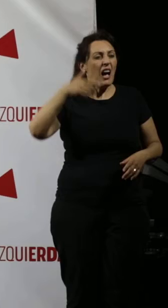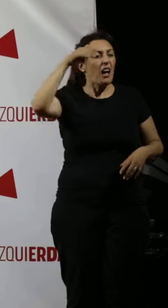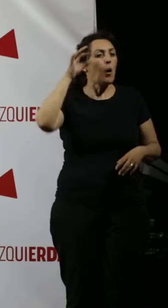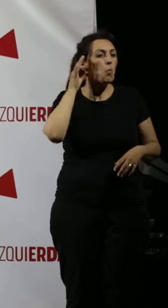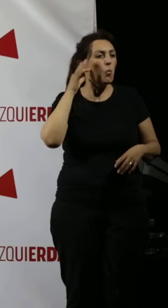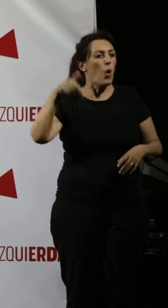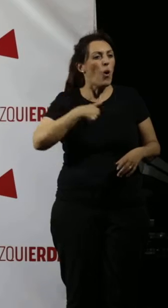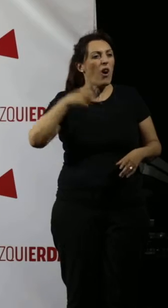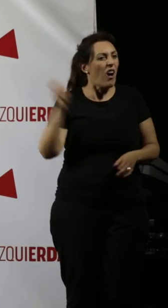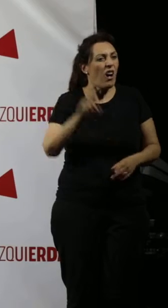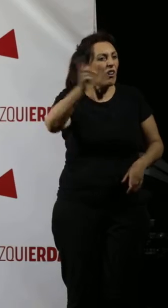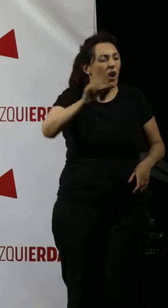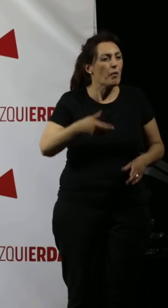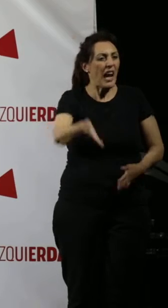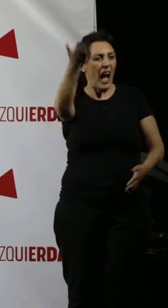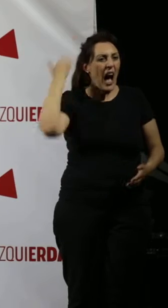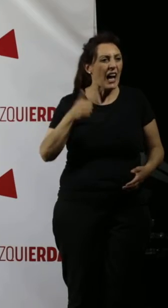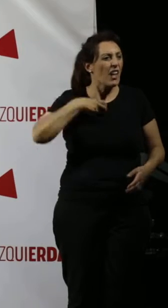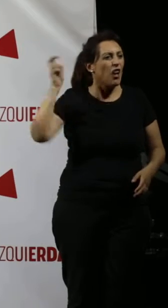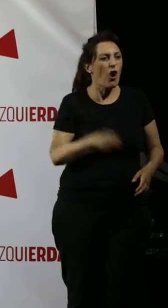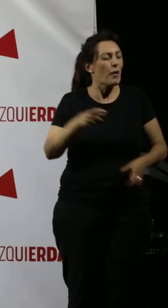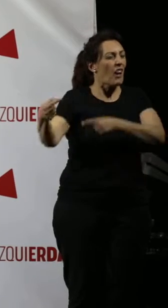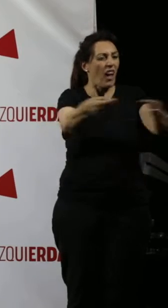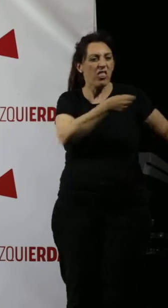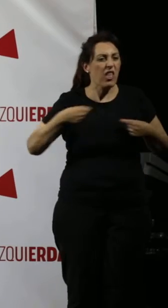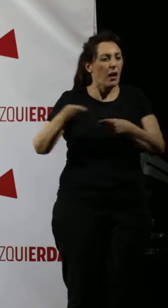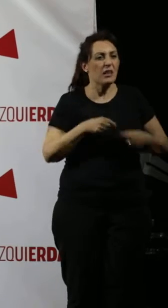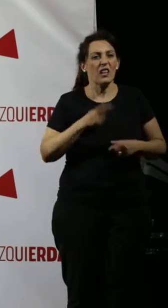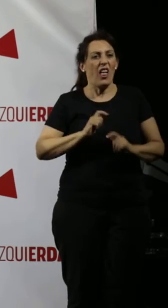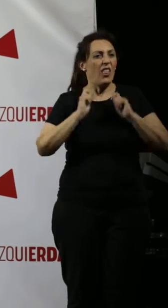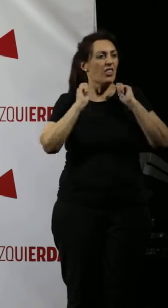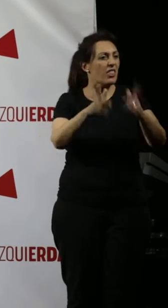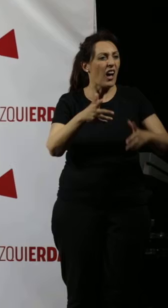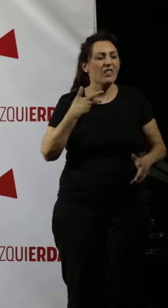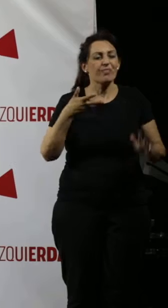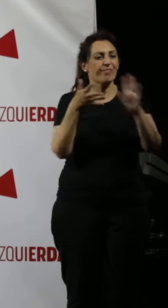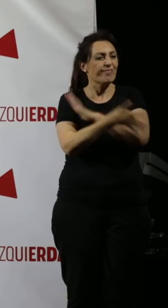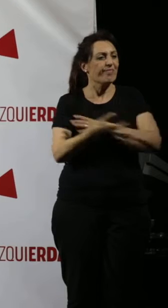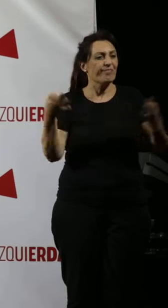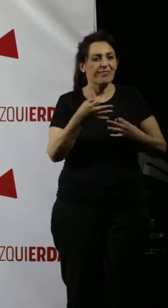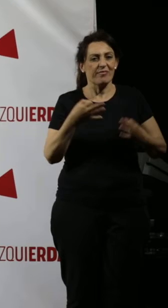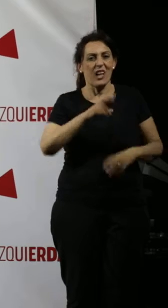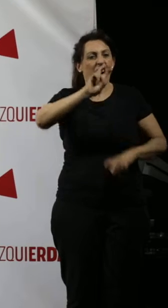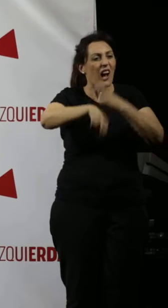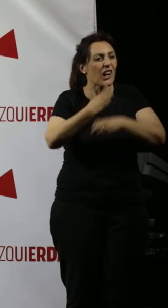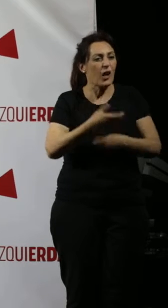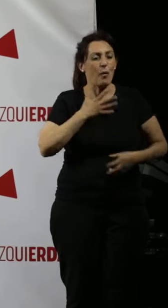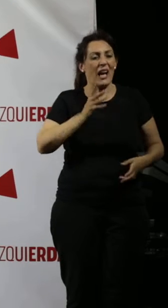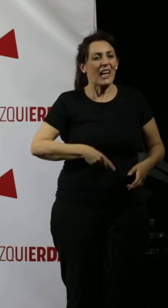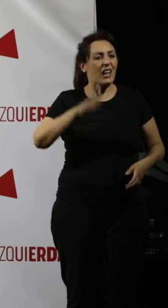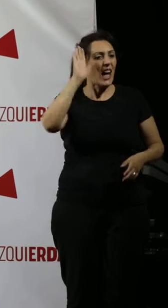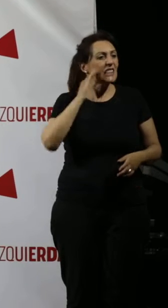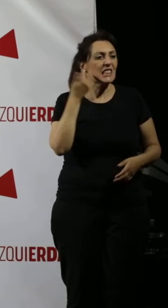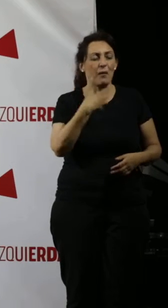precie no puede ausentarse como se ausentó a uno de los tres debates. No garantiza ni avala el merecimiento de renovar la alcaldía, Isabel.